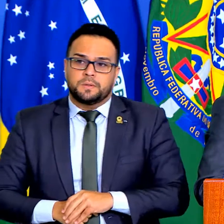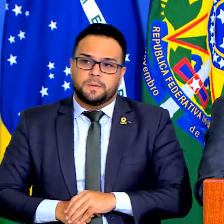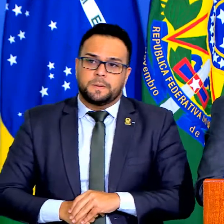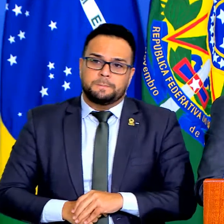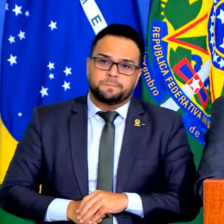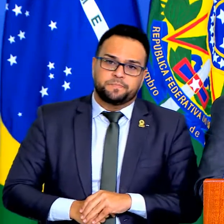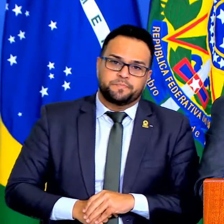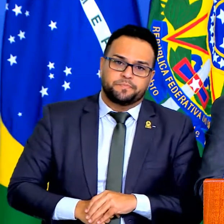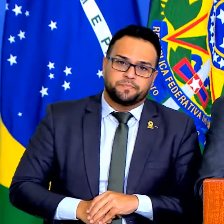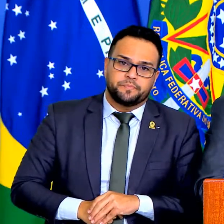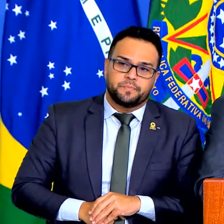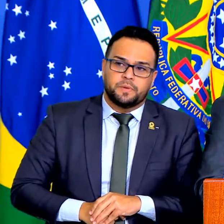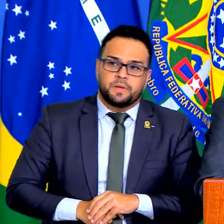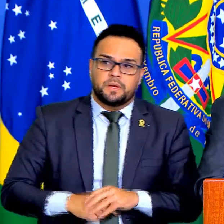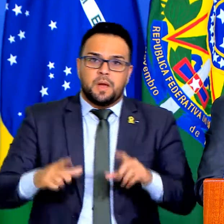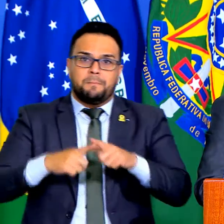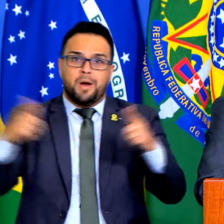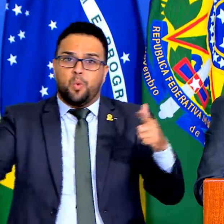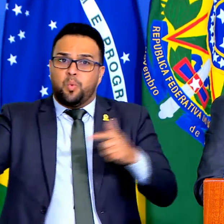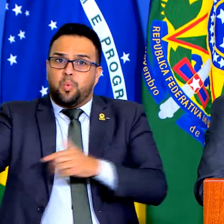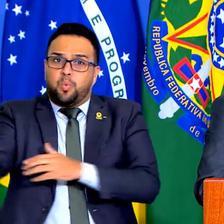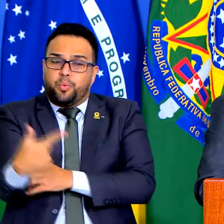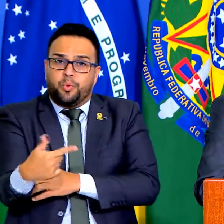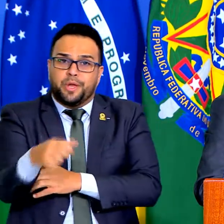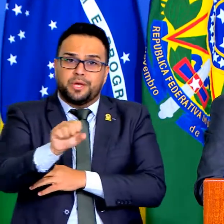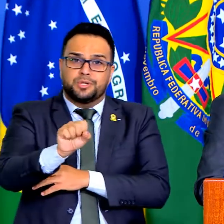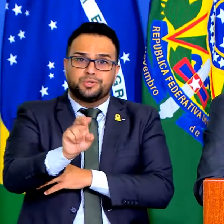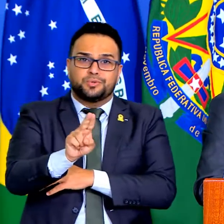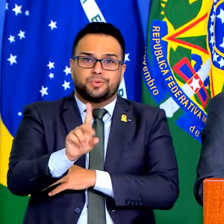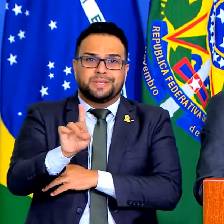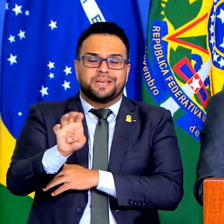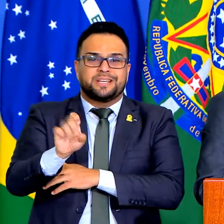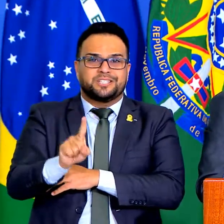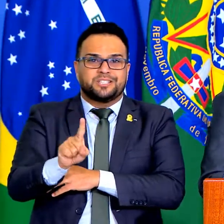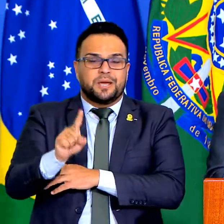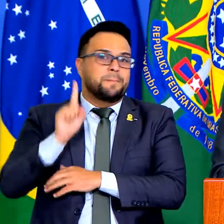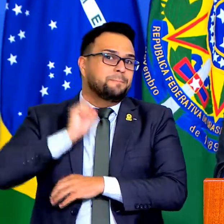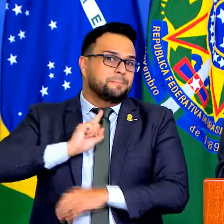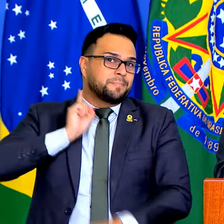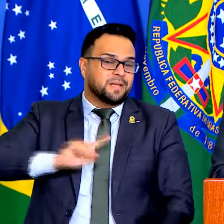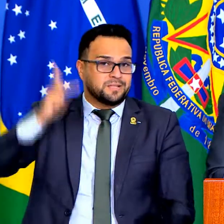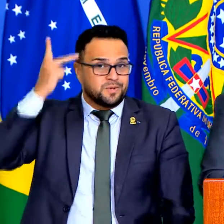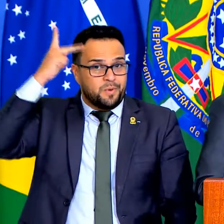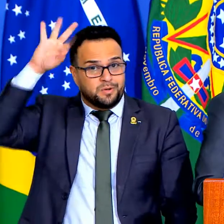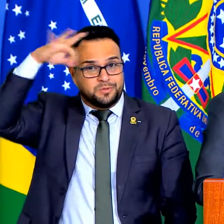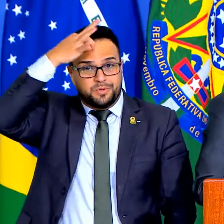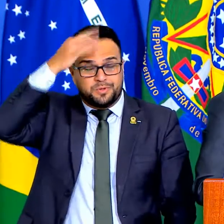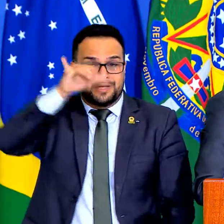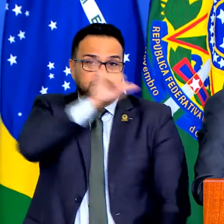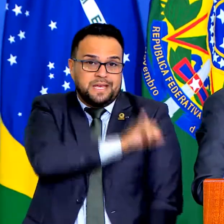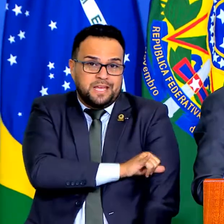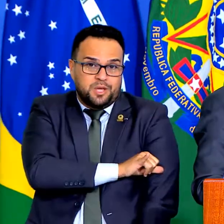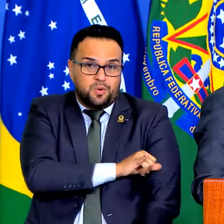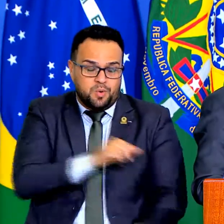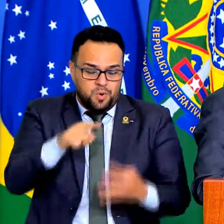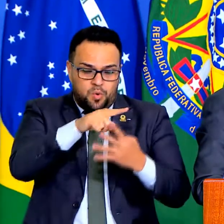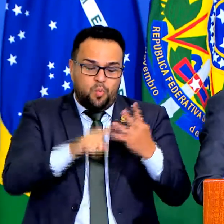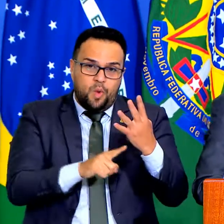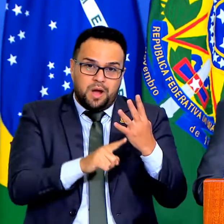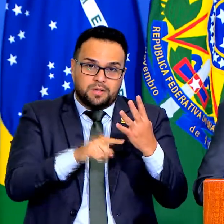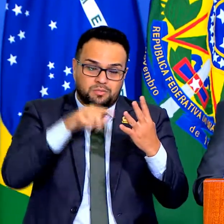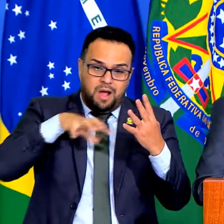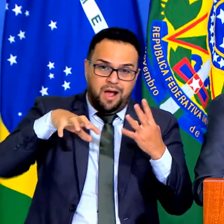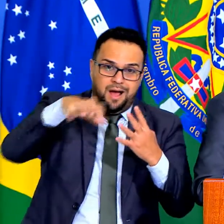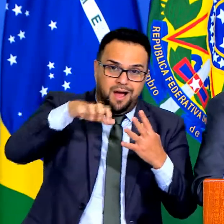uma área maior que é a região sudeste, Minas, São Paulo, Espírito Santo e Rio de Janeiro, reservada para índios, e quem esteve nesse